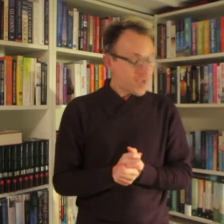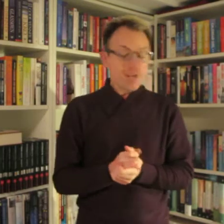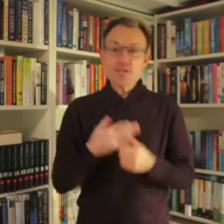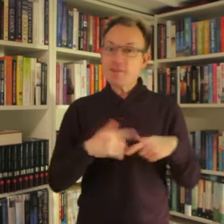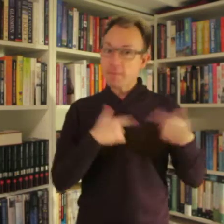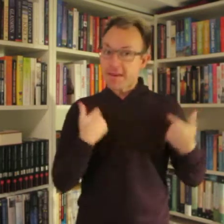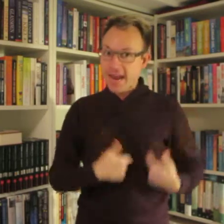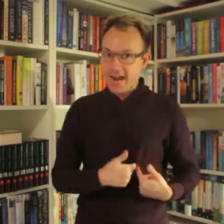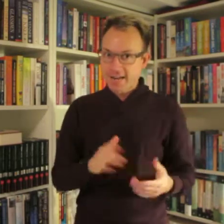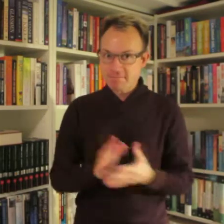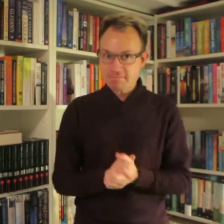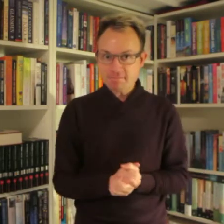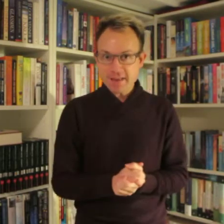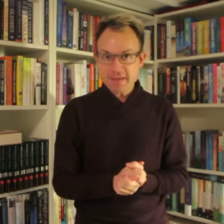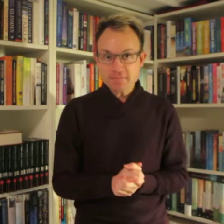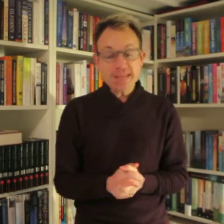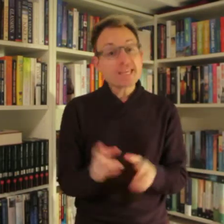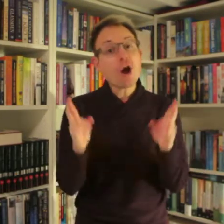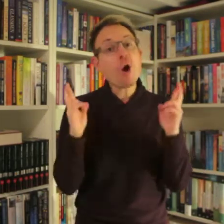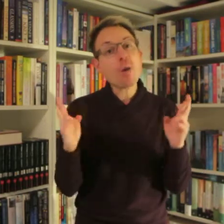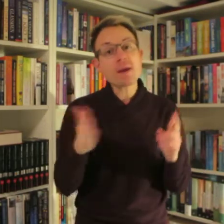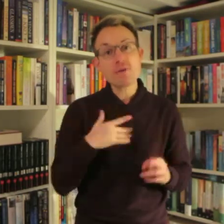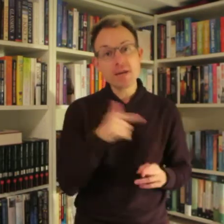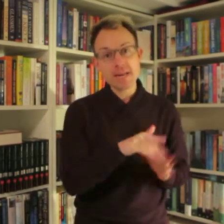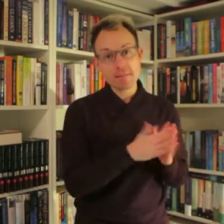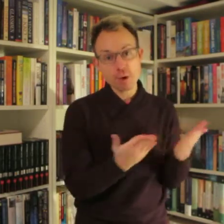Så fra mit hjerte. Jeg håber, I vil kunne lide den bog.